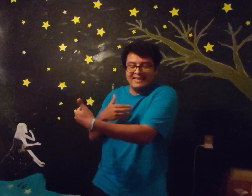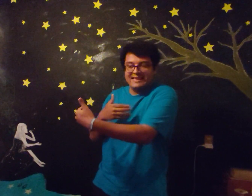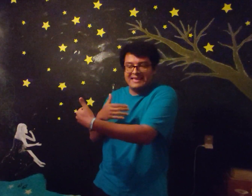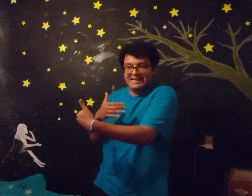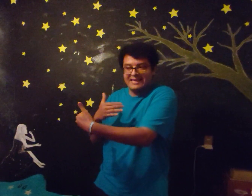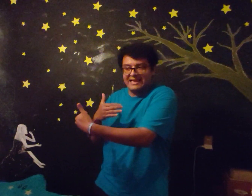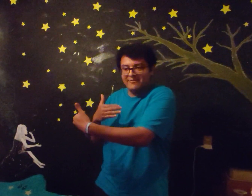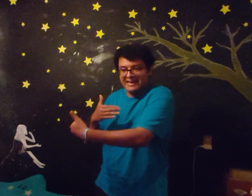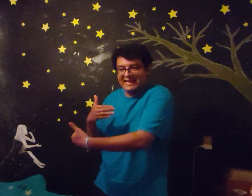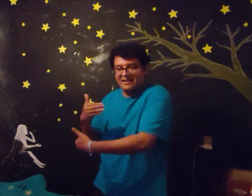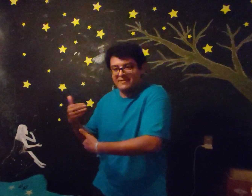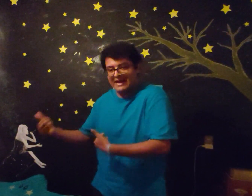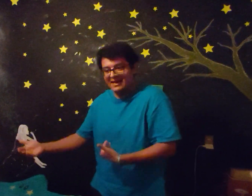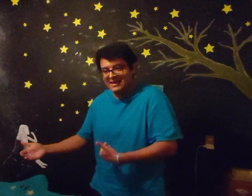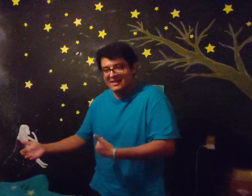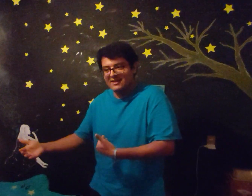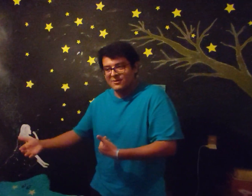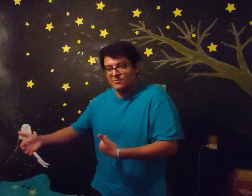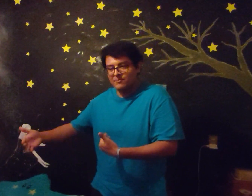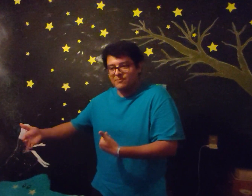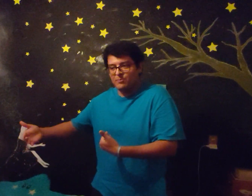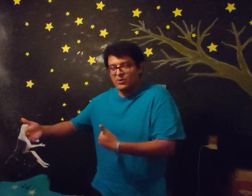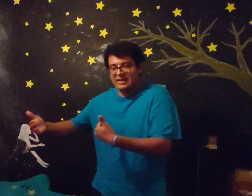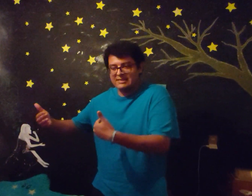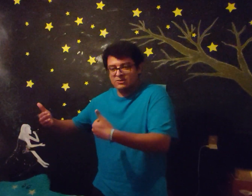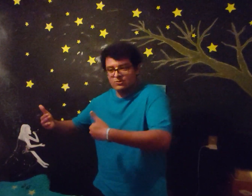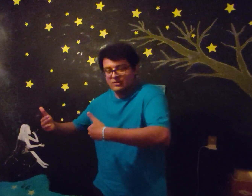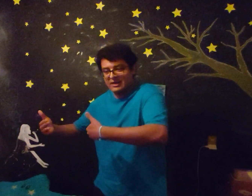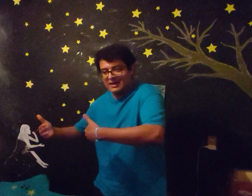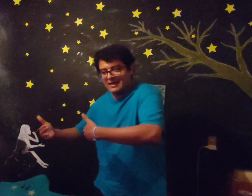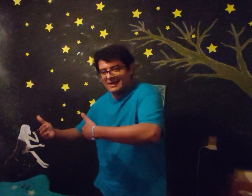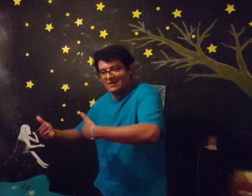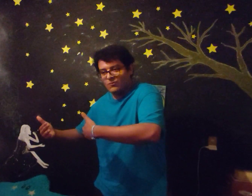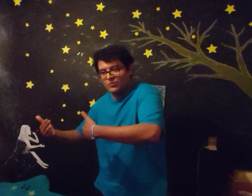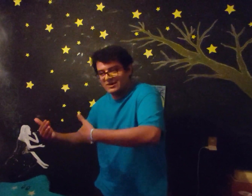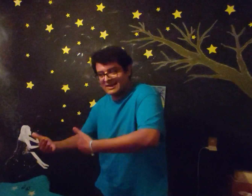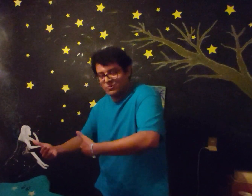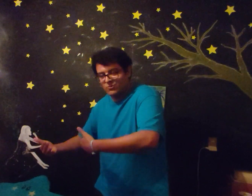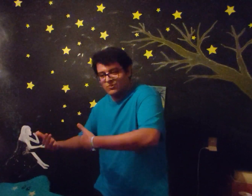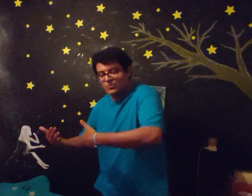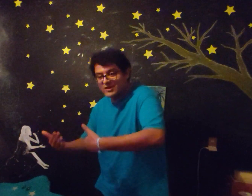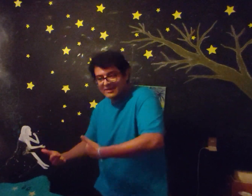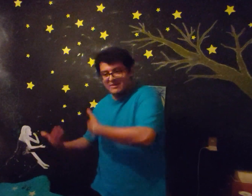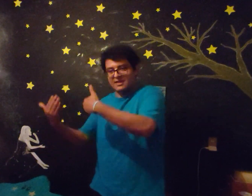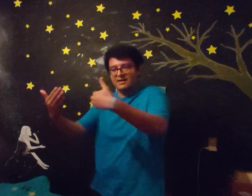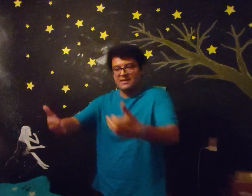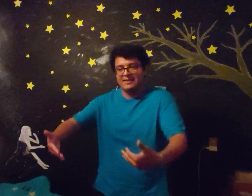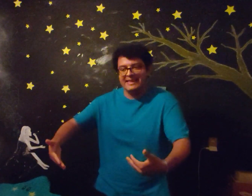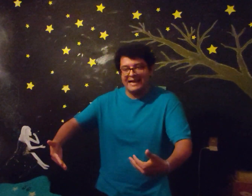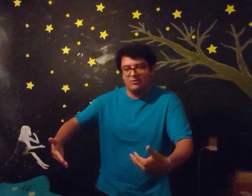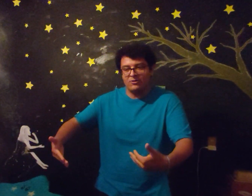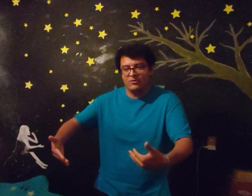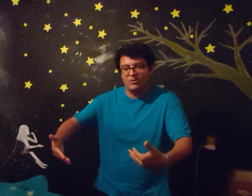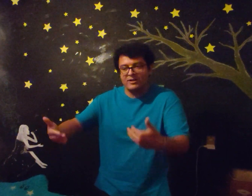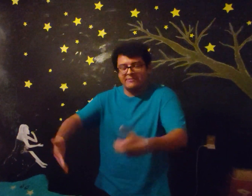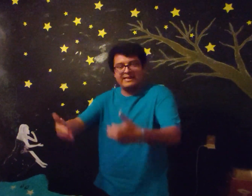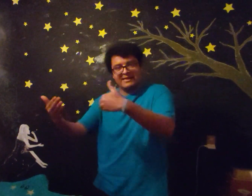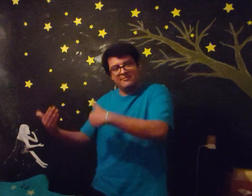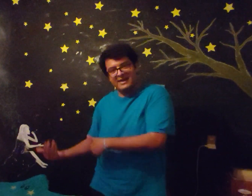que iban a quebrar ¿Por qué hacer un remake de algo con lo que iban a quebrar?